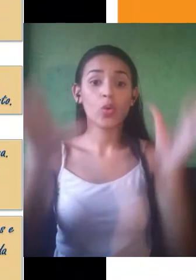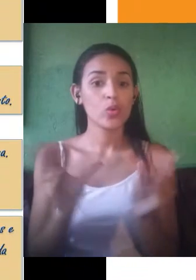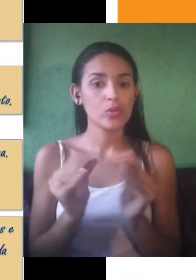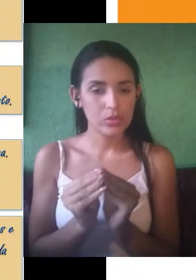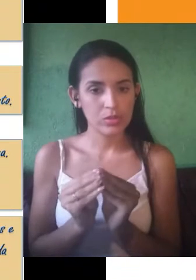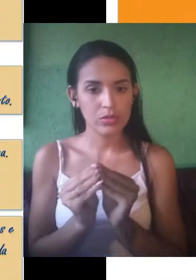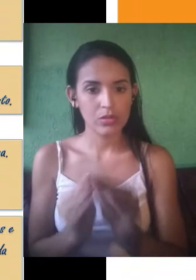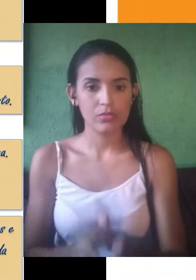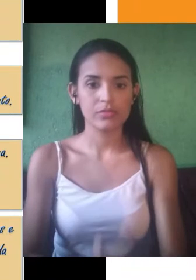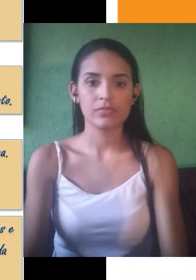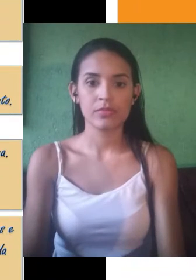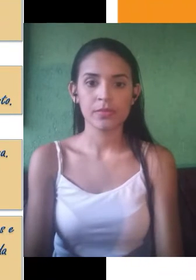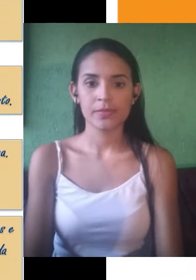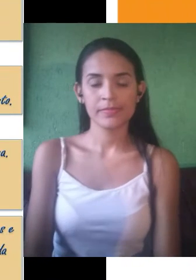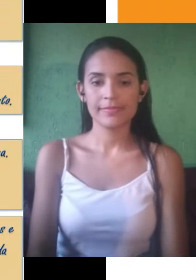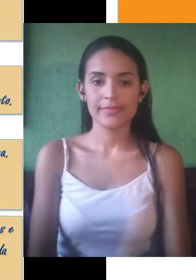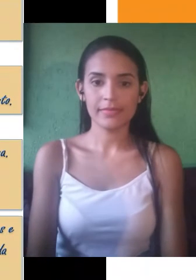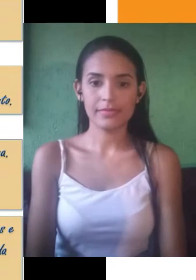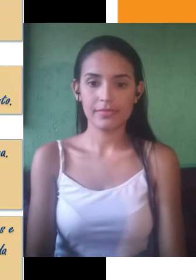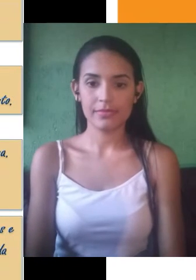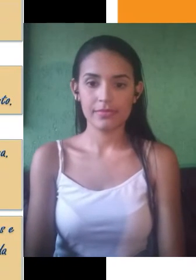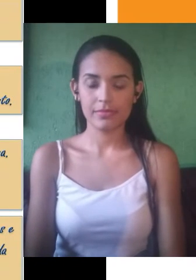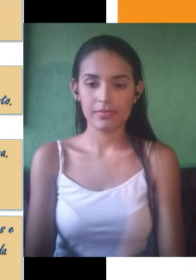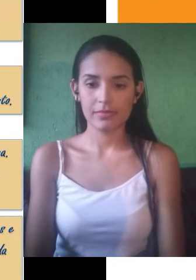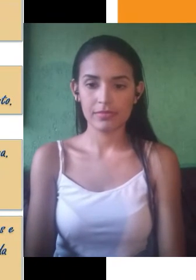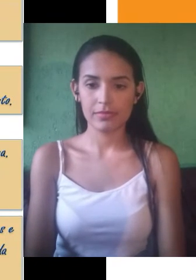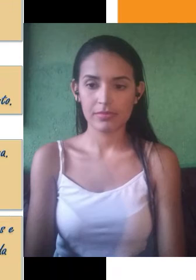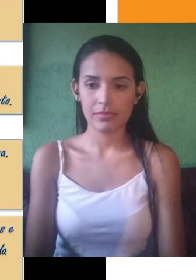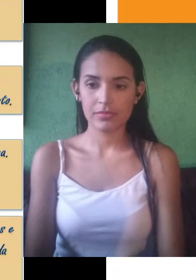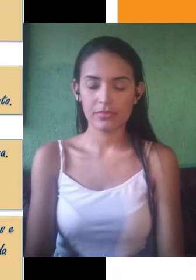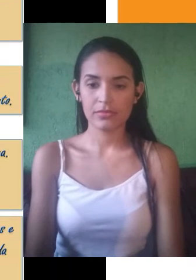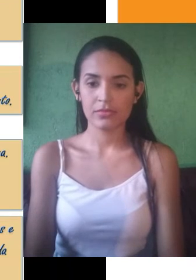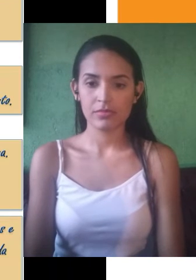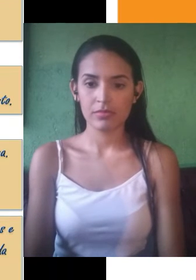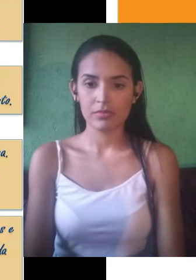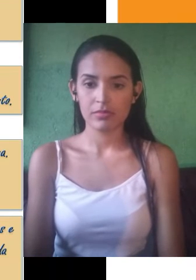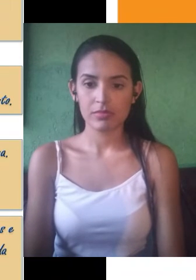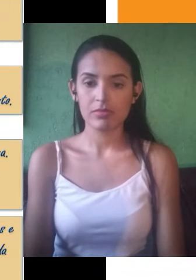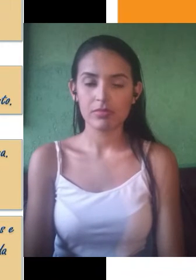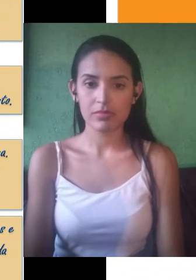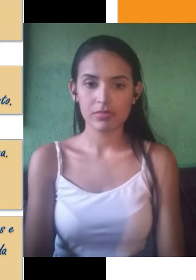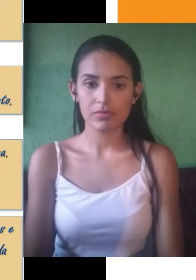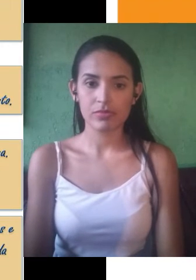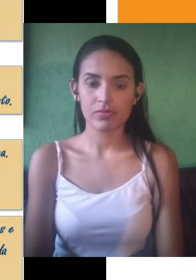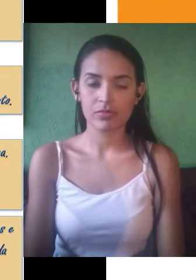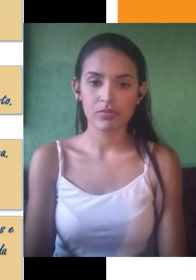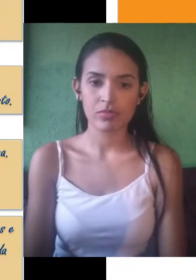margens da página, elas são colocadas de forma resumida, ou seja, são ideias brutas. Elas precisam